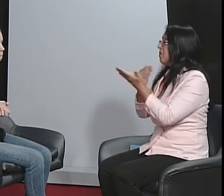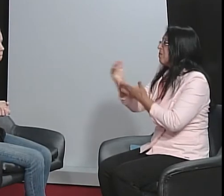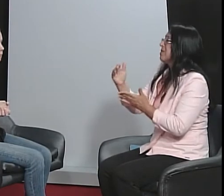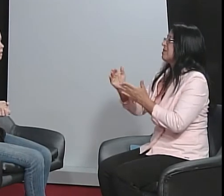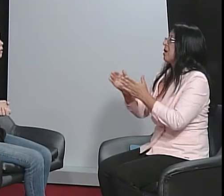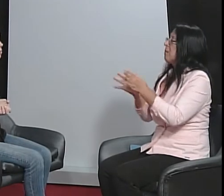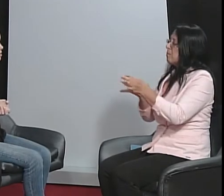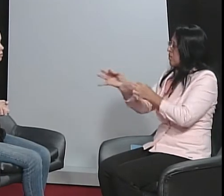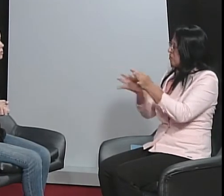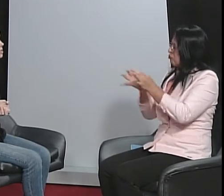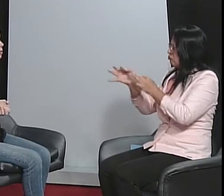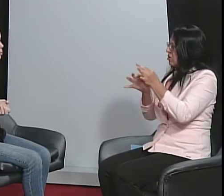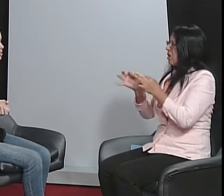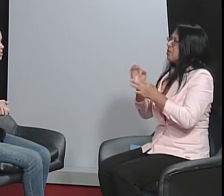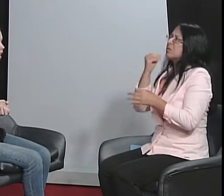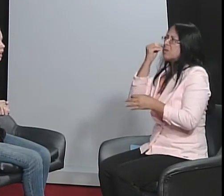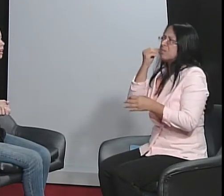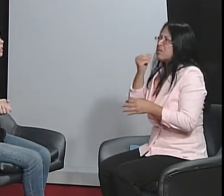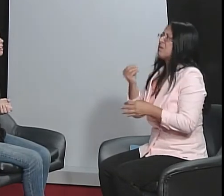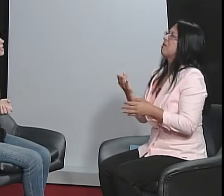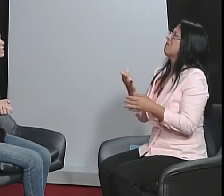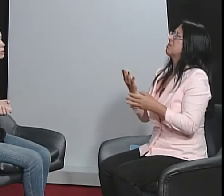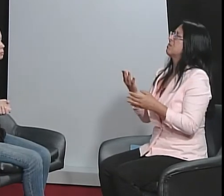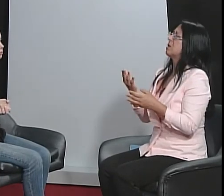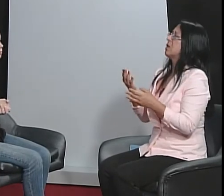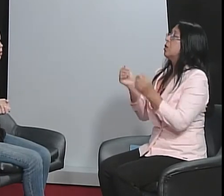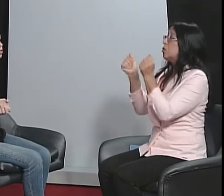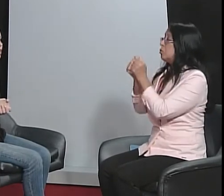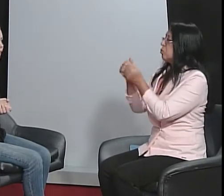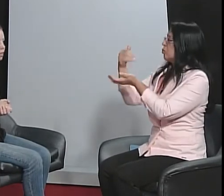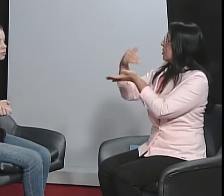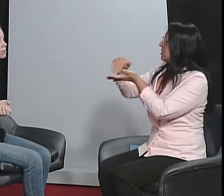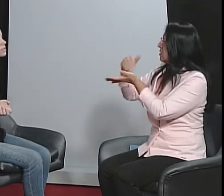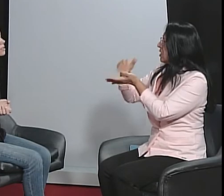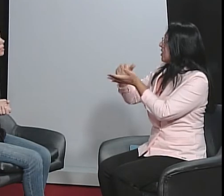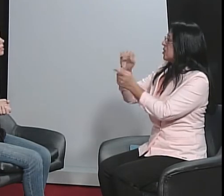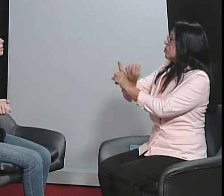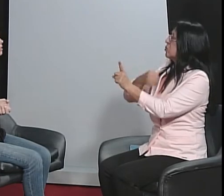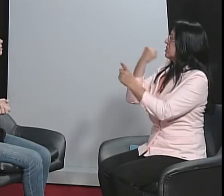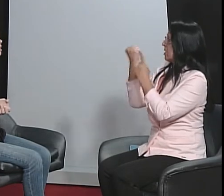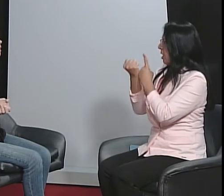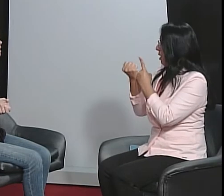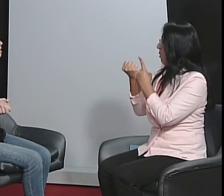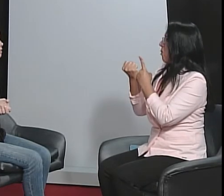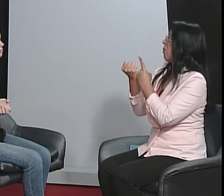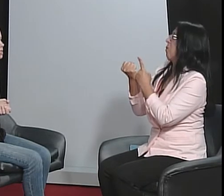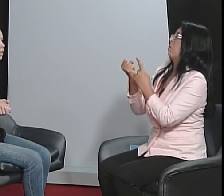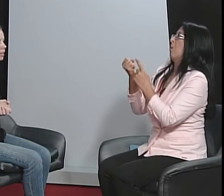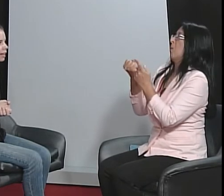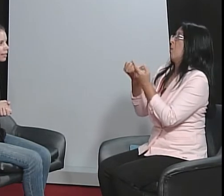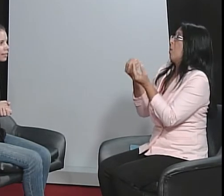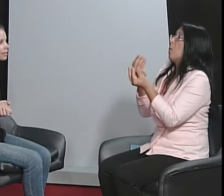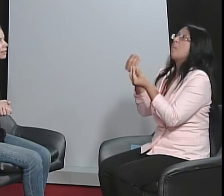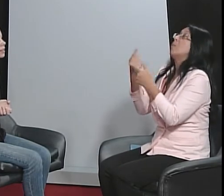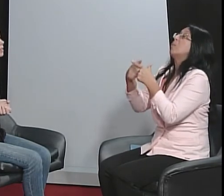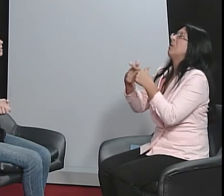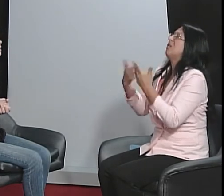Então, o Brasil precisa começar a fazer esses projetos, secretaria de